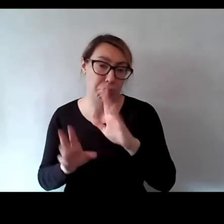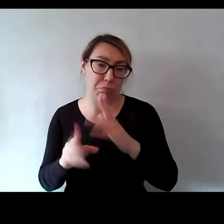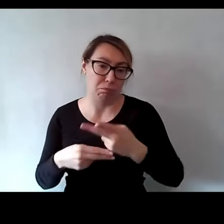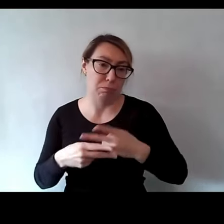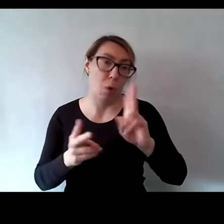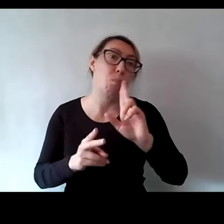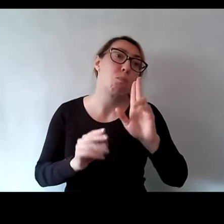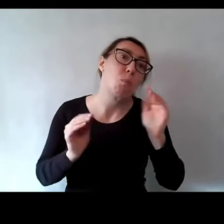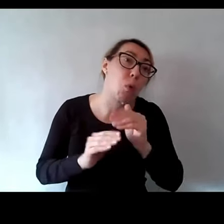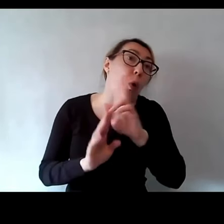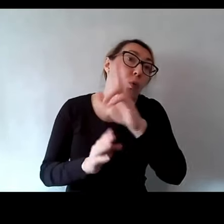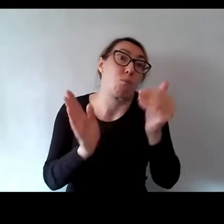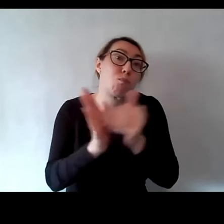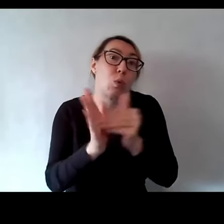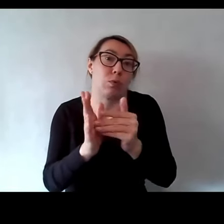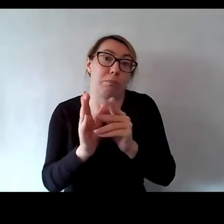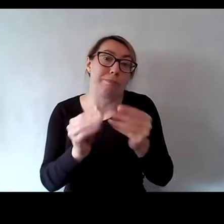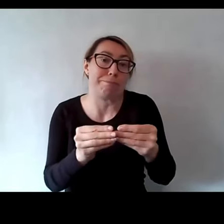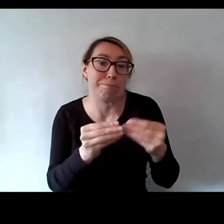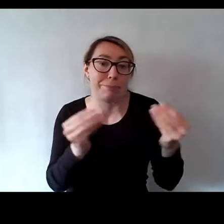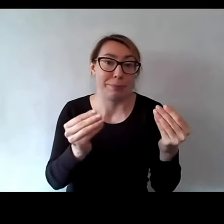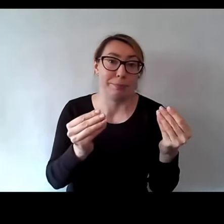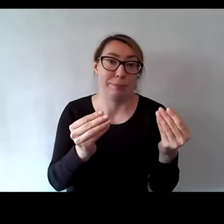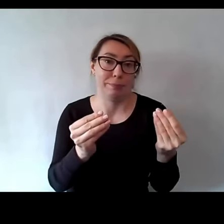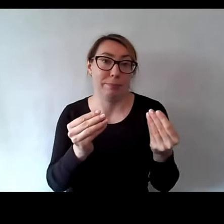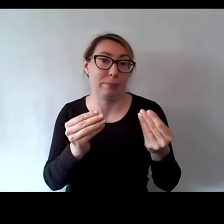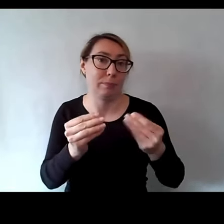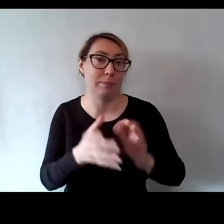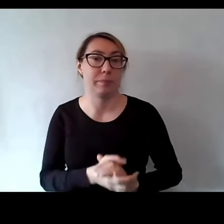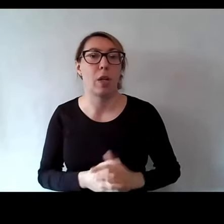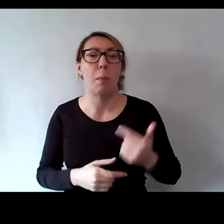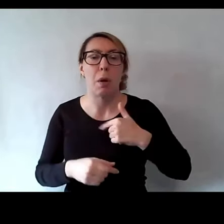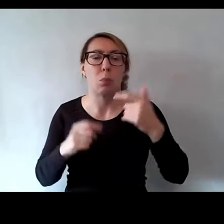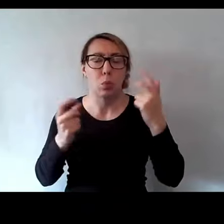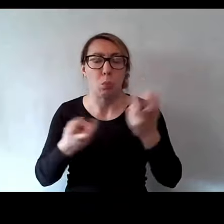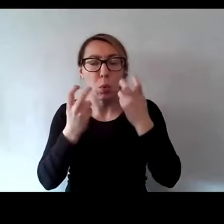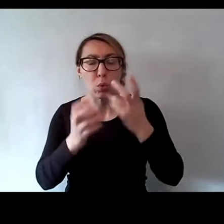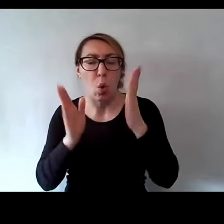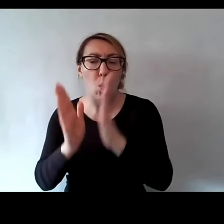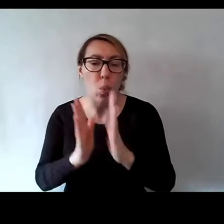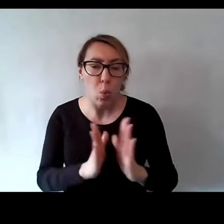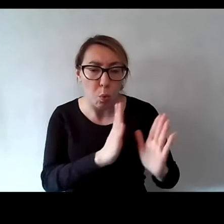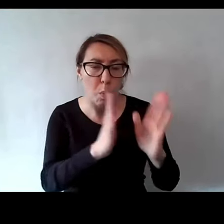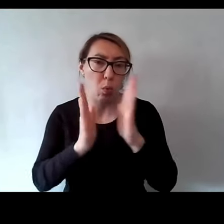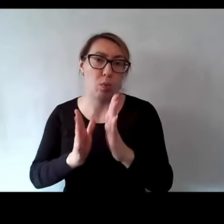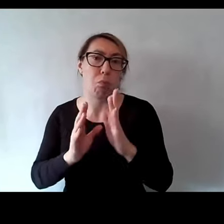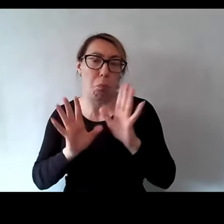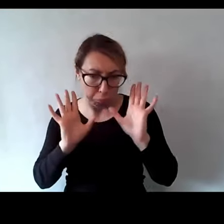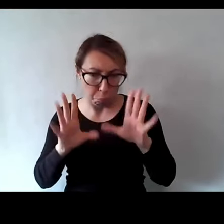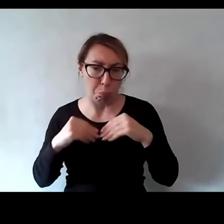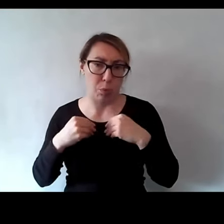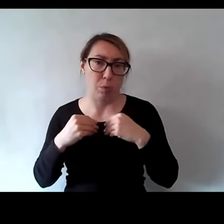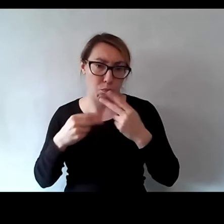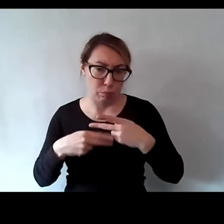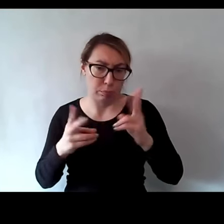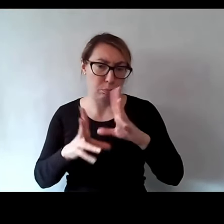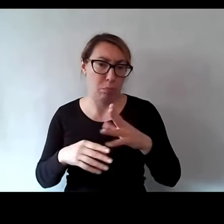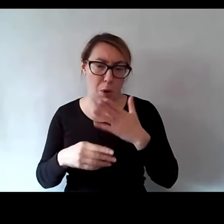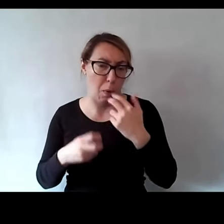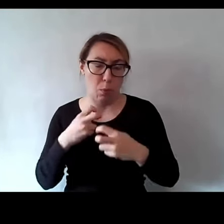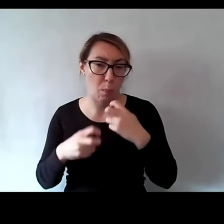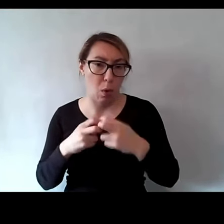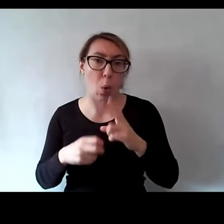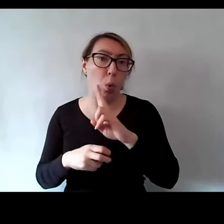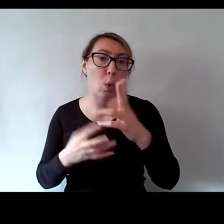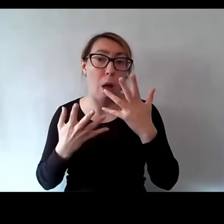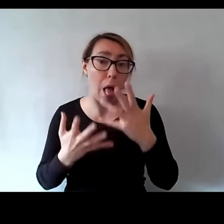komuś rzeczywiście przyda, do rozwijania jakichś swoich... to znaleźć, uporządkować i jak najbardziej możemy to udostępnić każdemu,